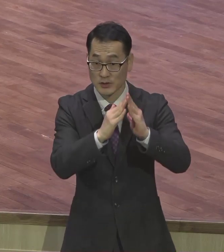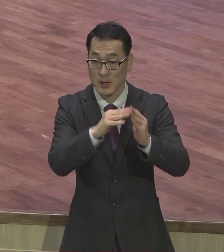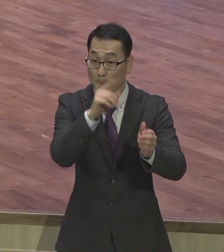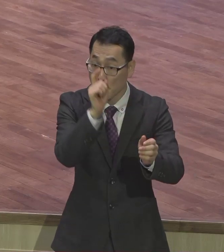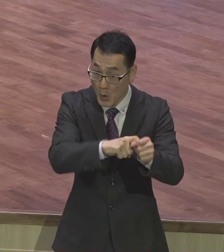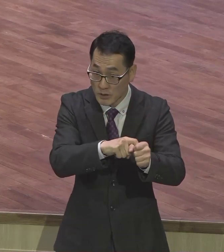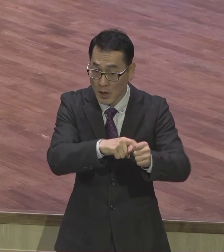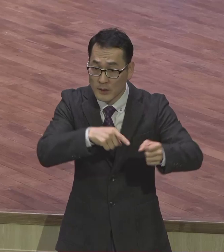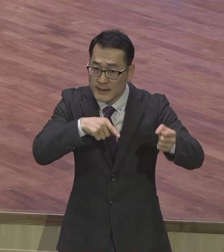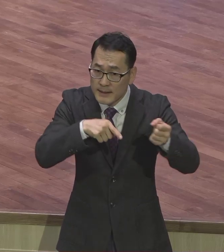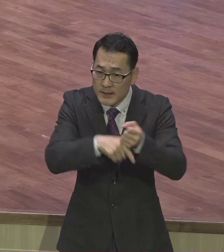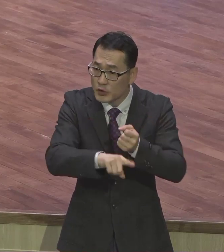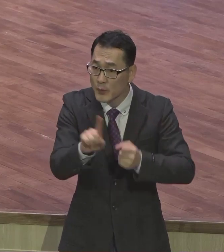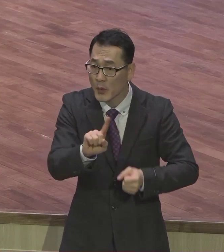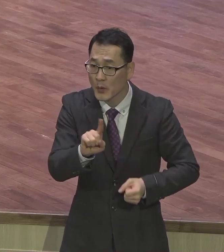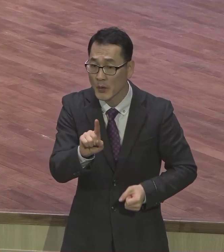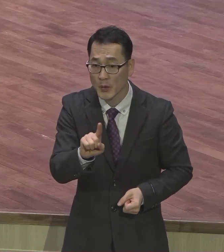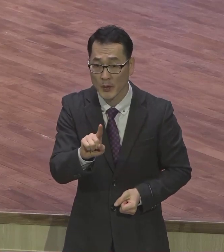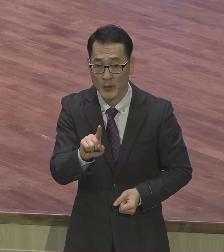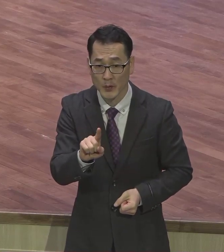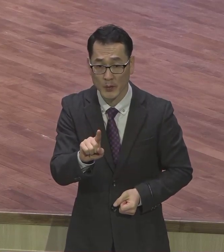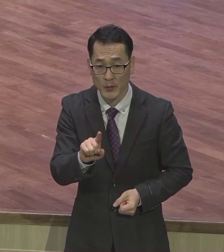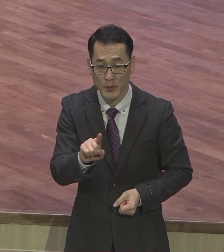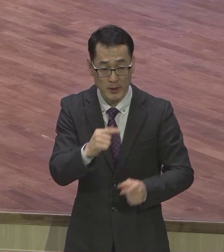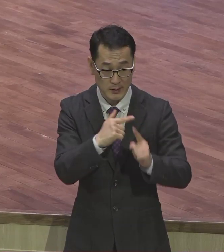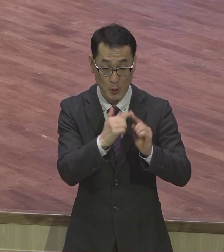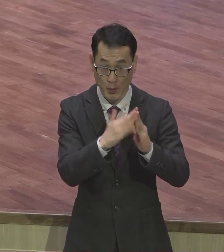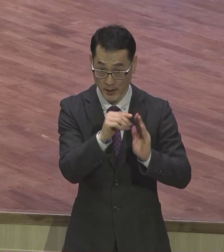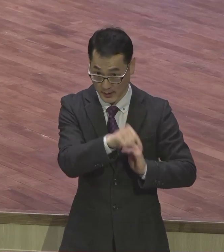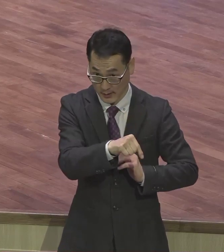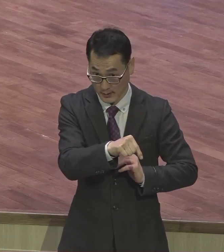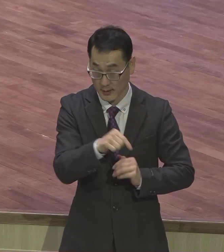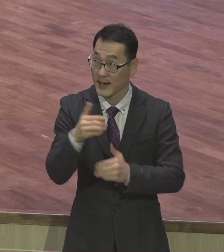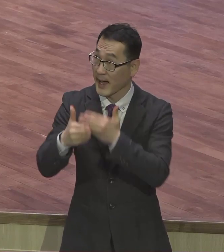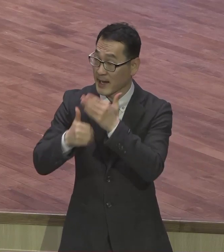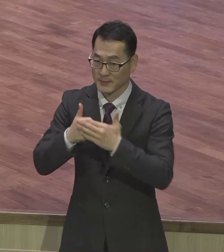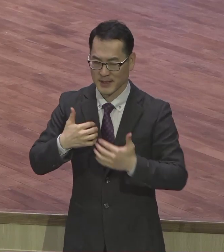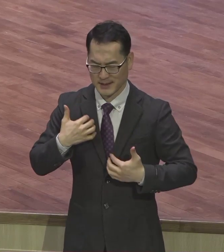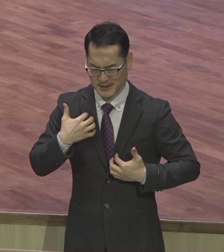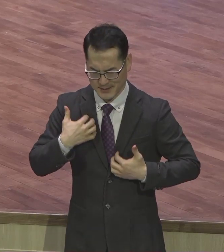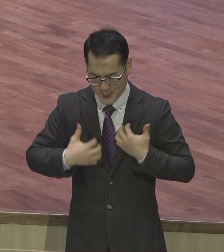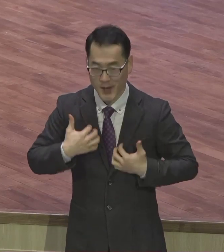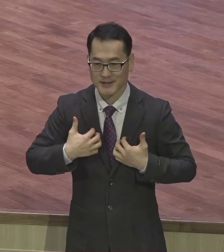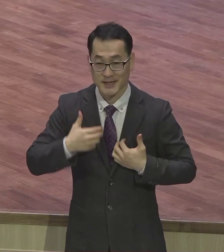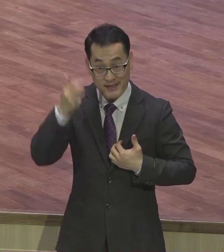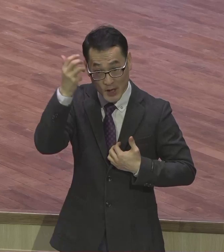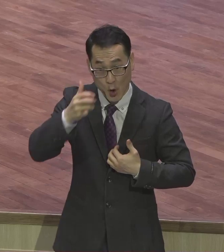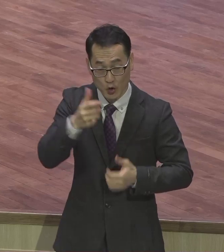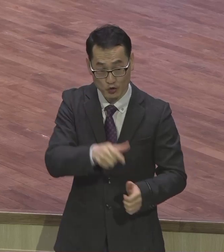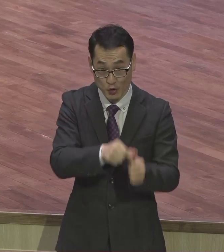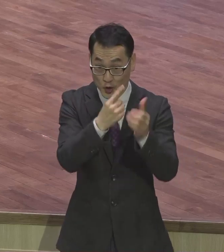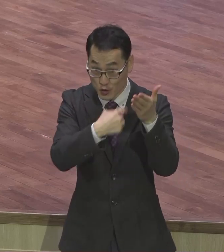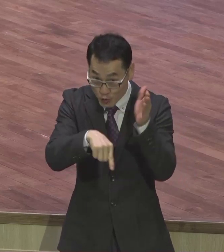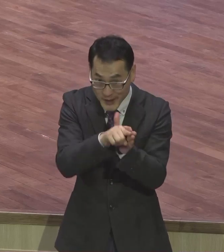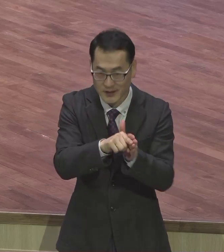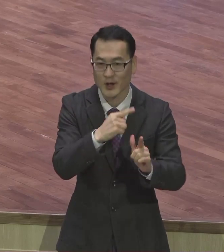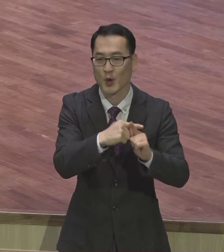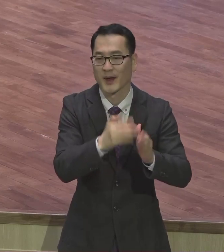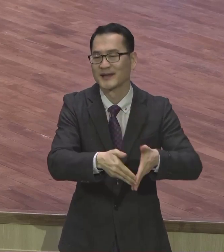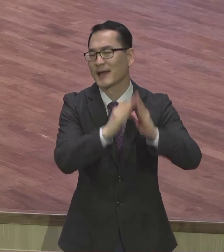세우느냐 교회는 하나님이 기뻐하시는 영혼구원을 위해서 세운 교회예요. 여러분